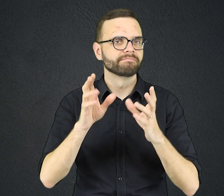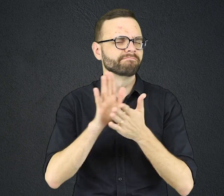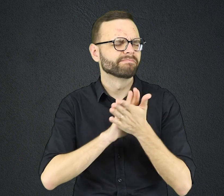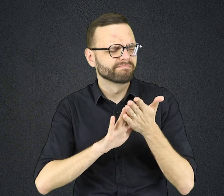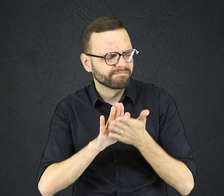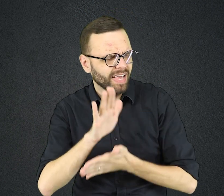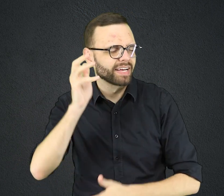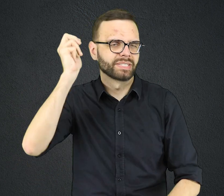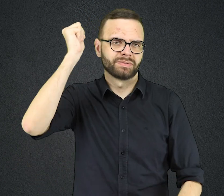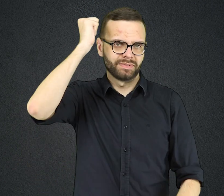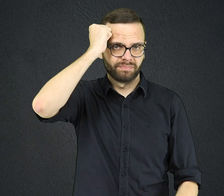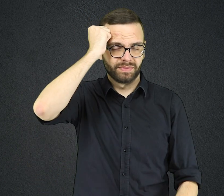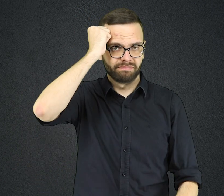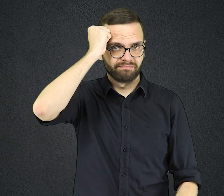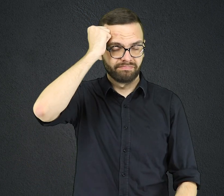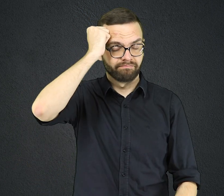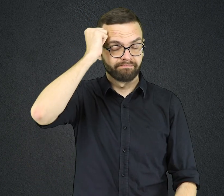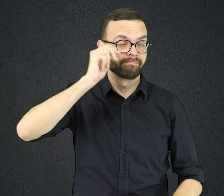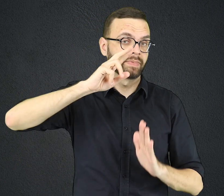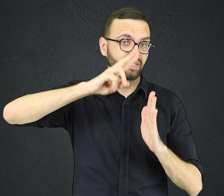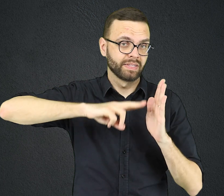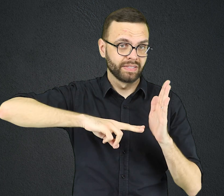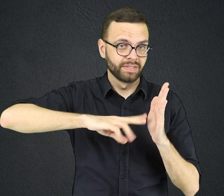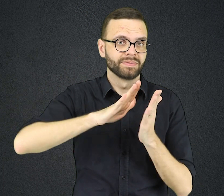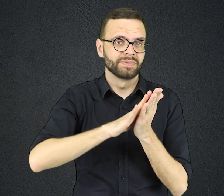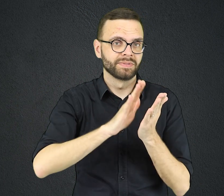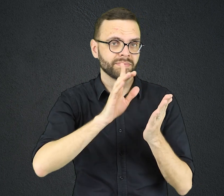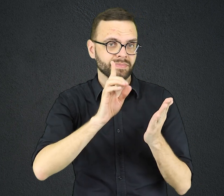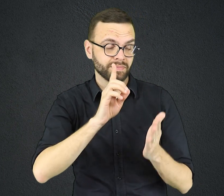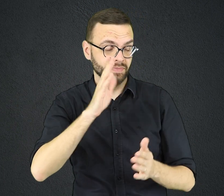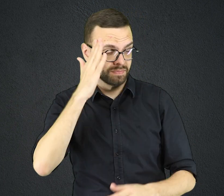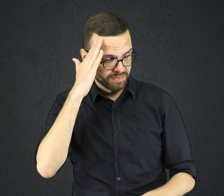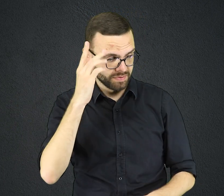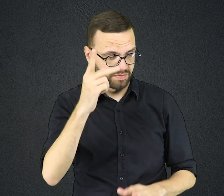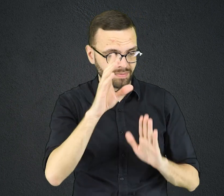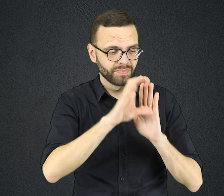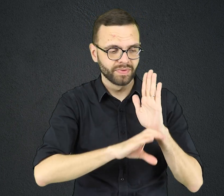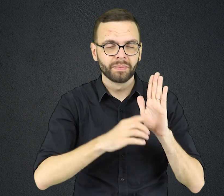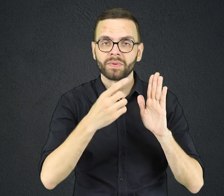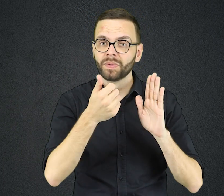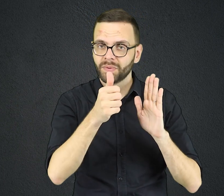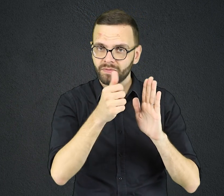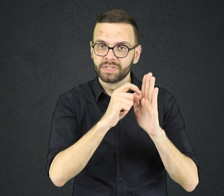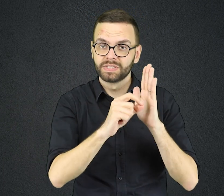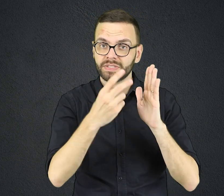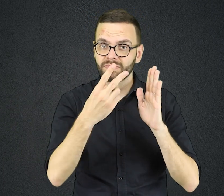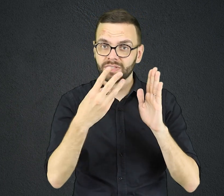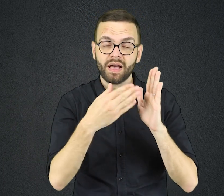Arrependimento. Leitura bíblica, Provérbios capítulo 11, do versículo 23 ao